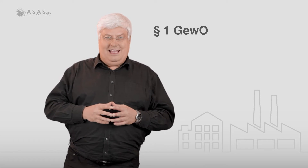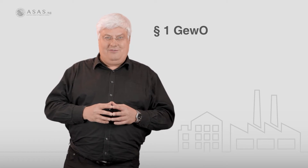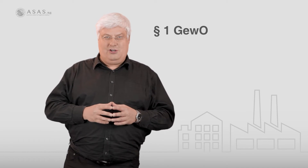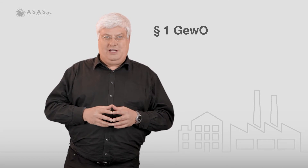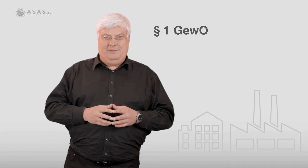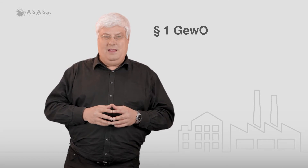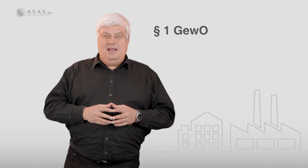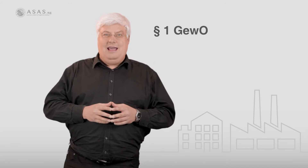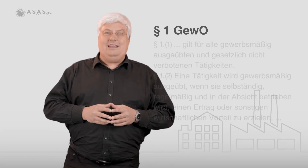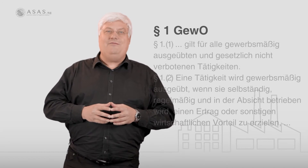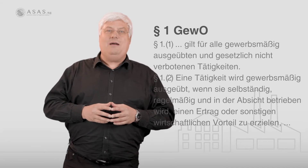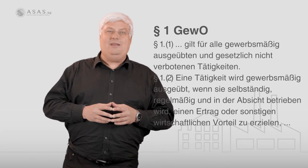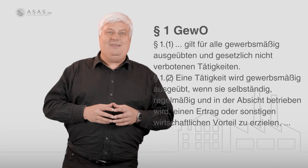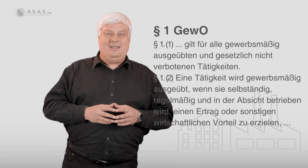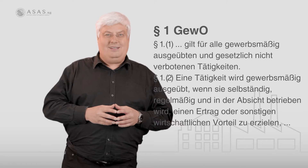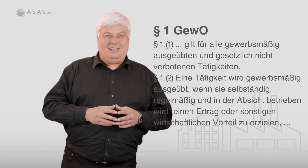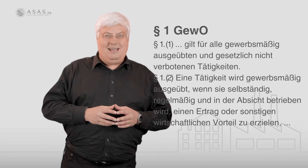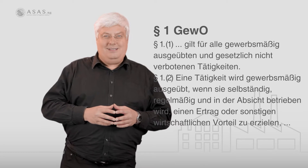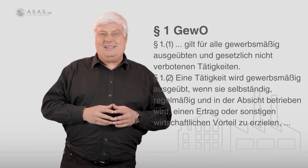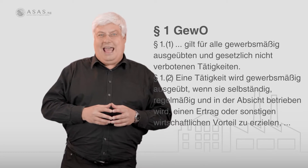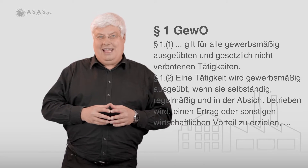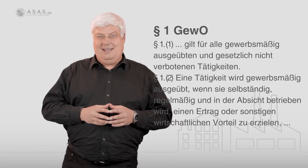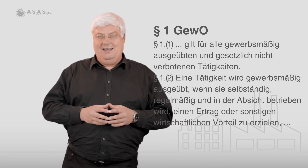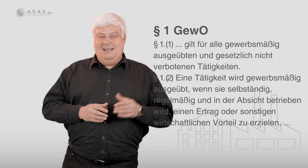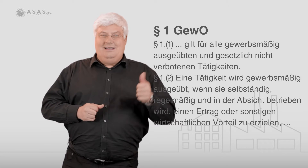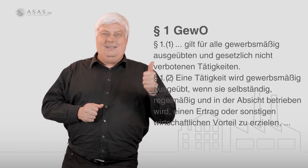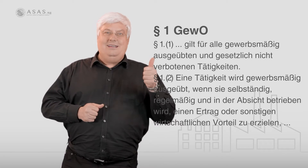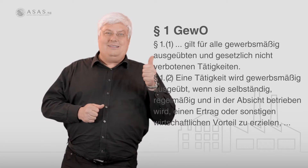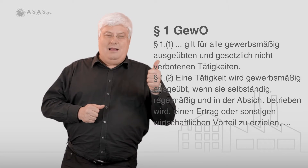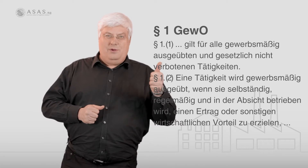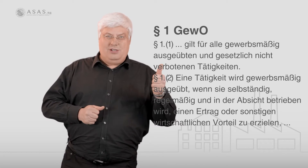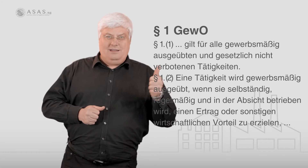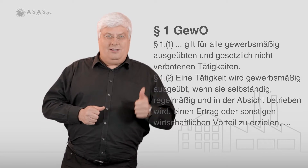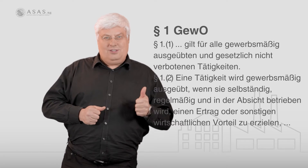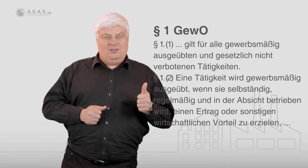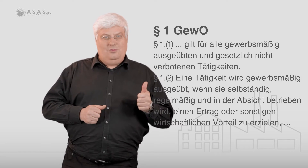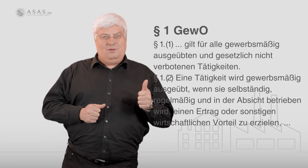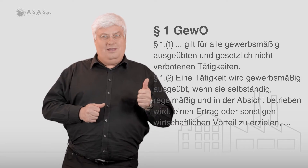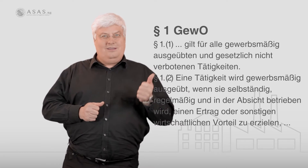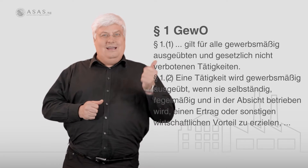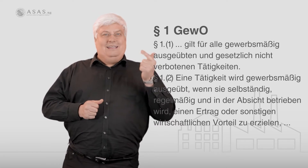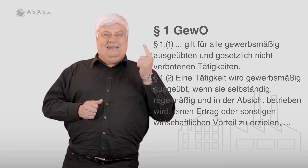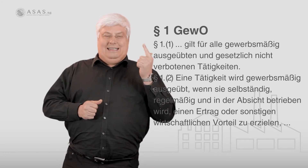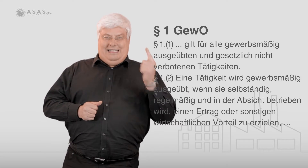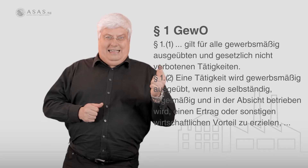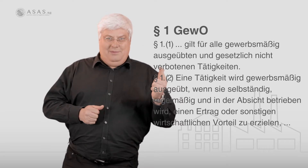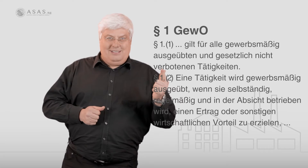verstehen. Eine gewerbliche Tätigkeit ist eine, die selbstständig ausgeübt wird, die regelmäßig